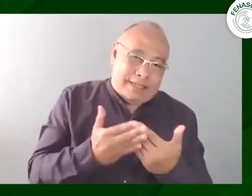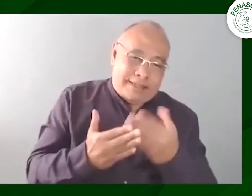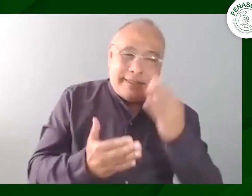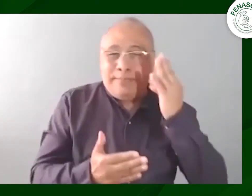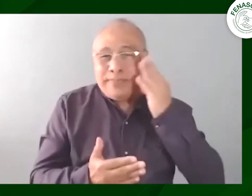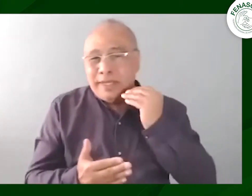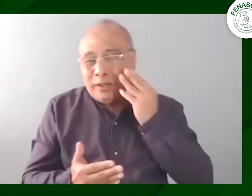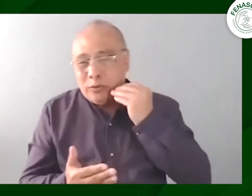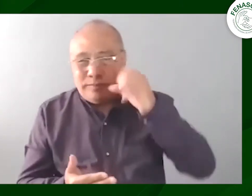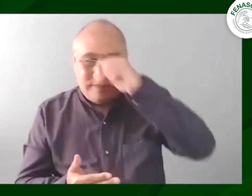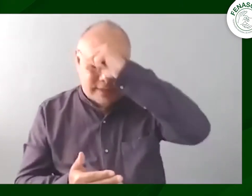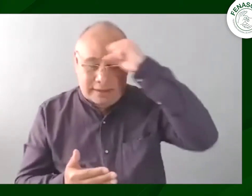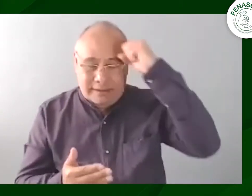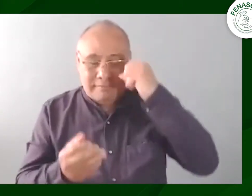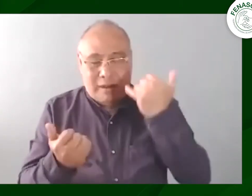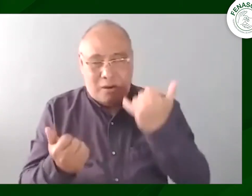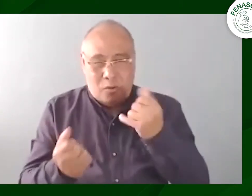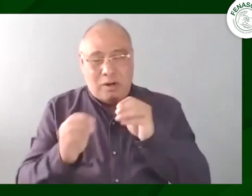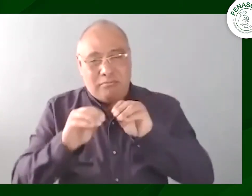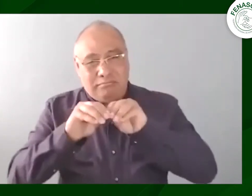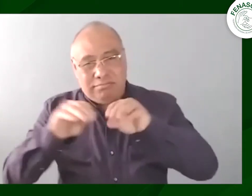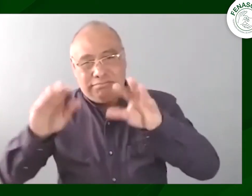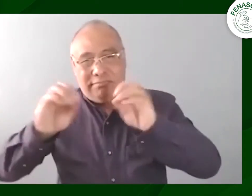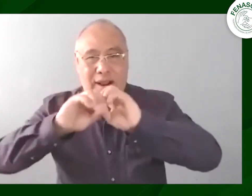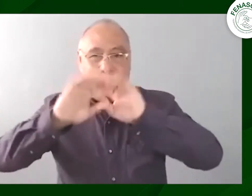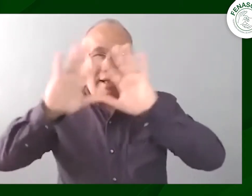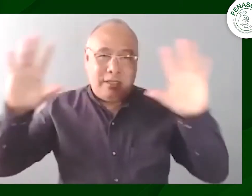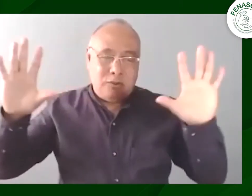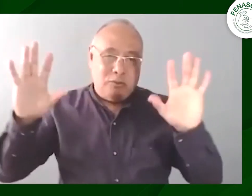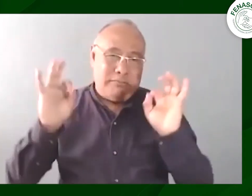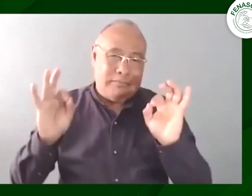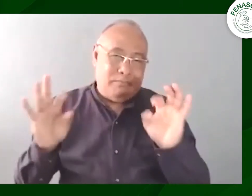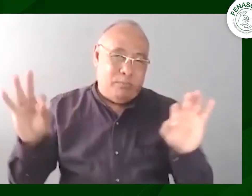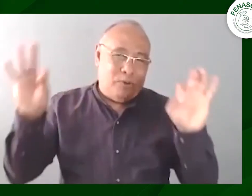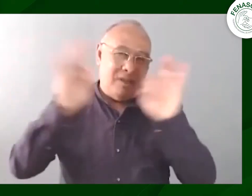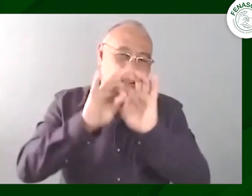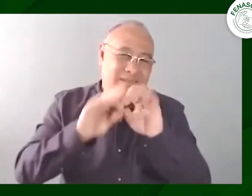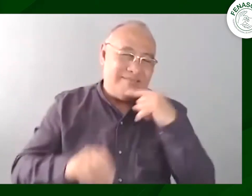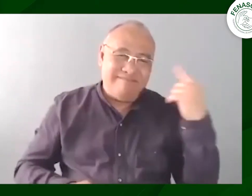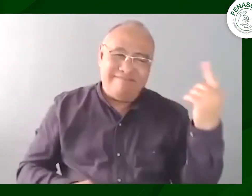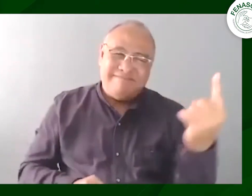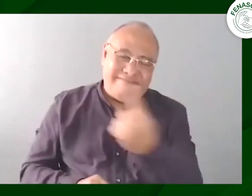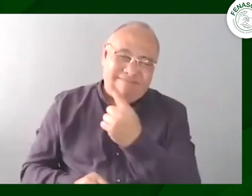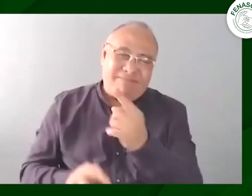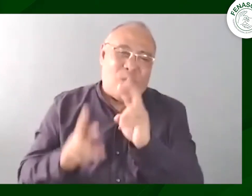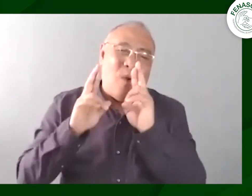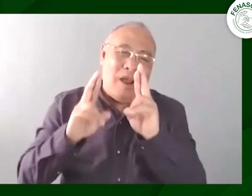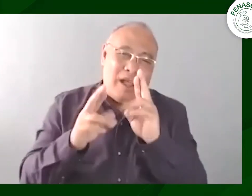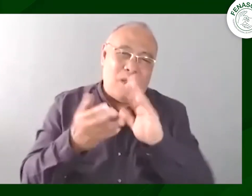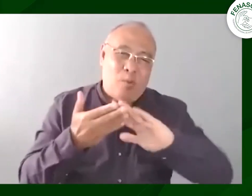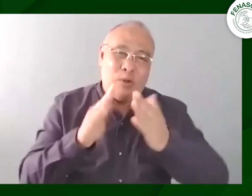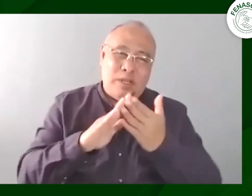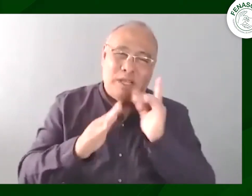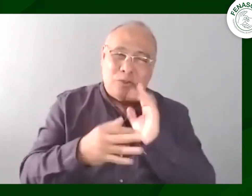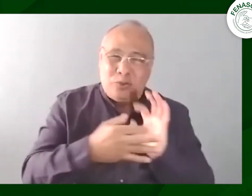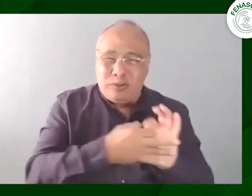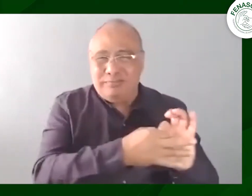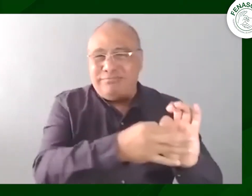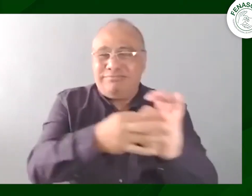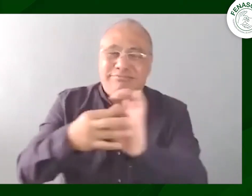así es muchísimas gracias Héctor muchísimas gracias Sandra vamos a publicar este video esperamos